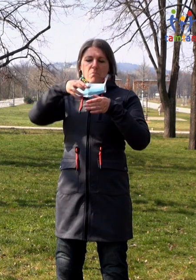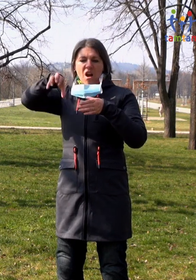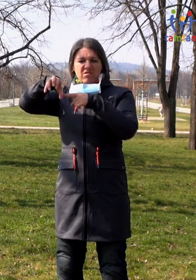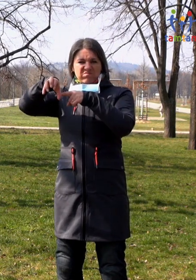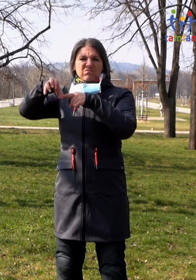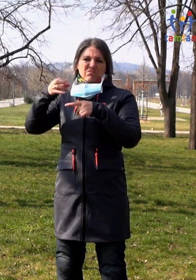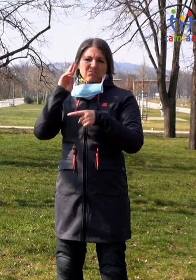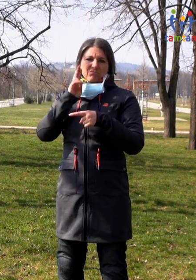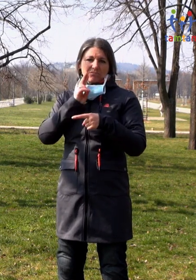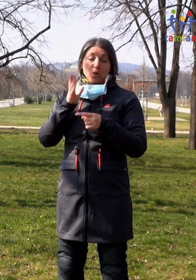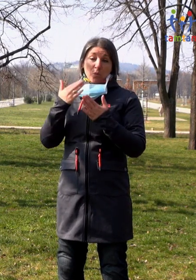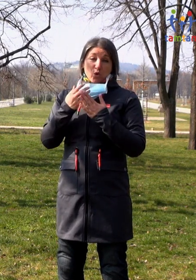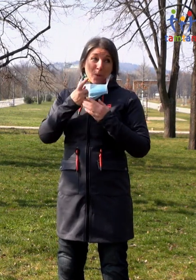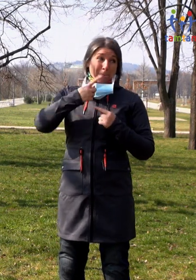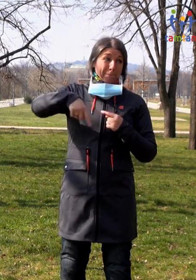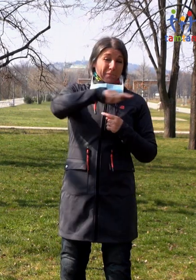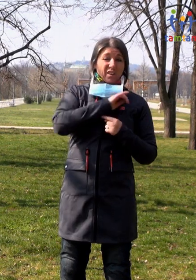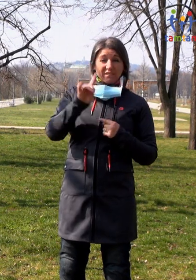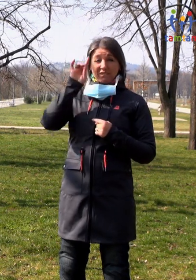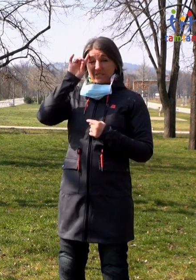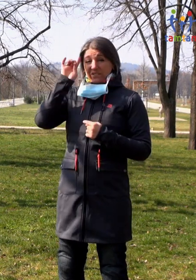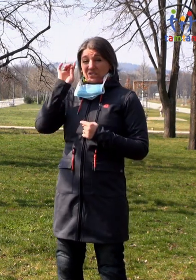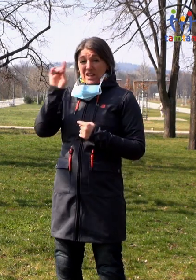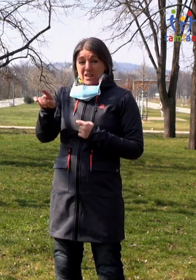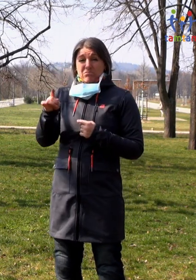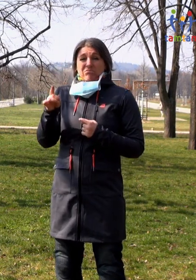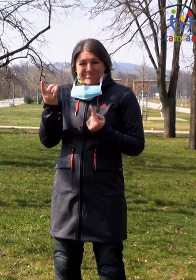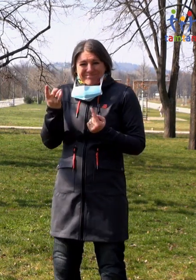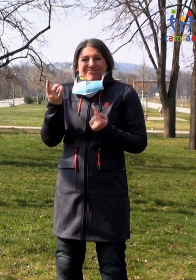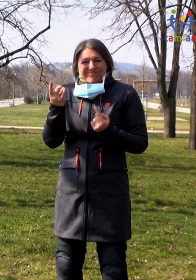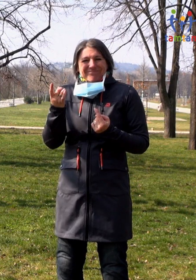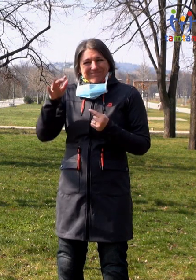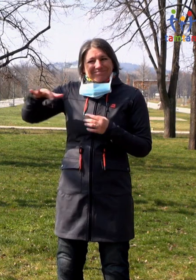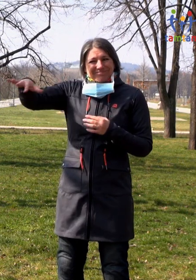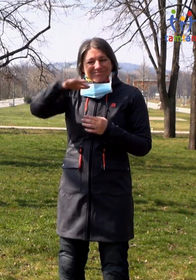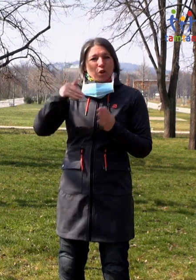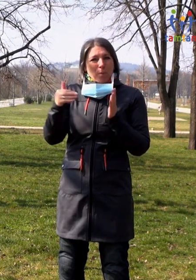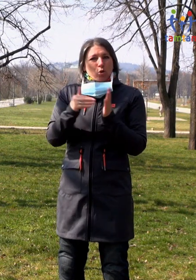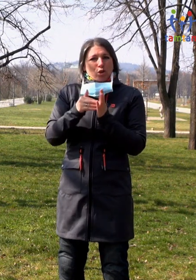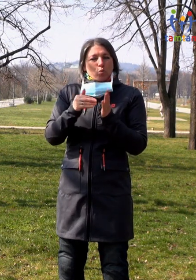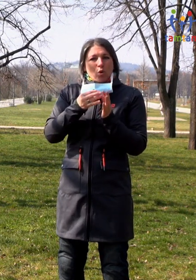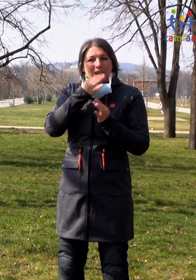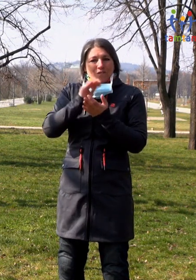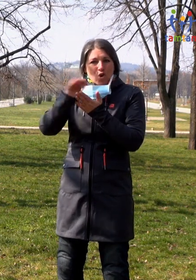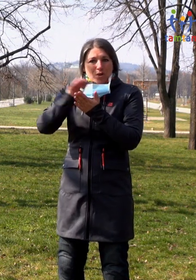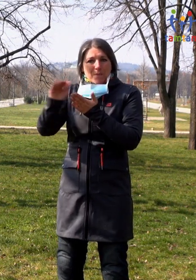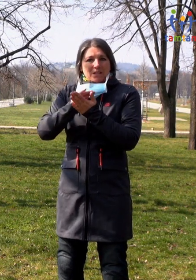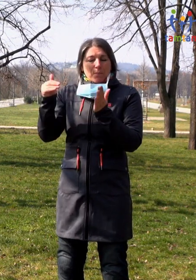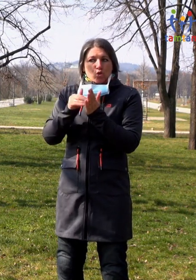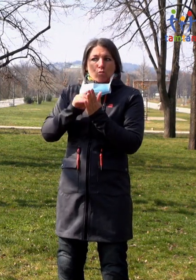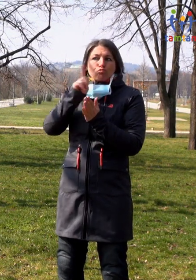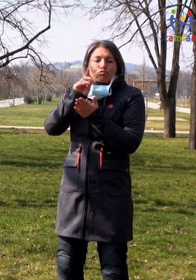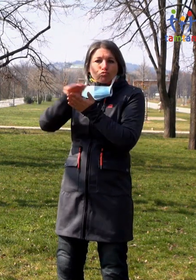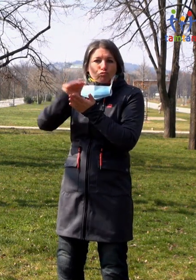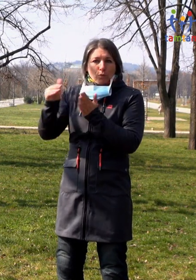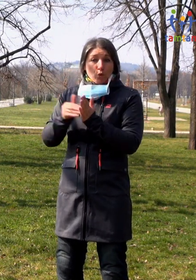Uvědomujeme si, že lidé se sluchovým postižením zasluhují naši zvýšenou pozornost, a zejména v této